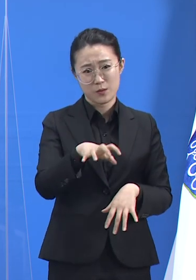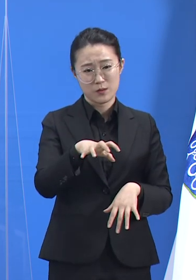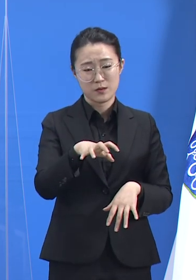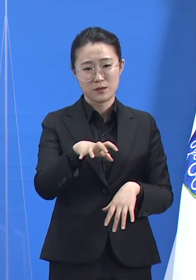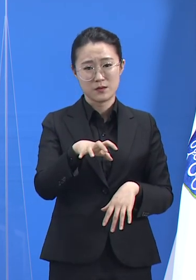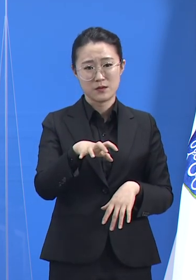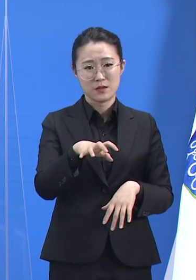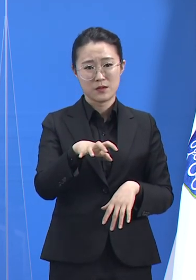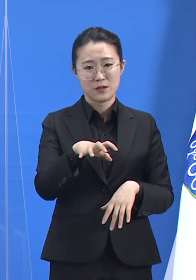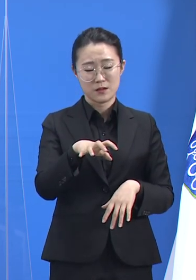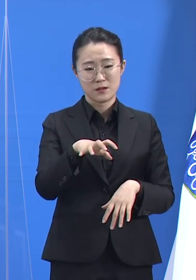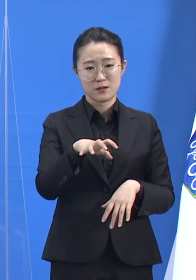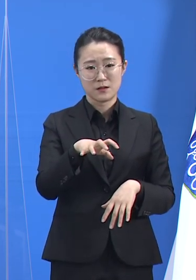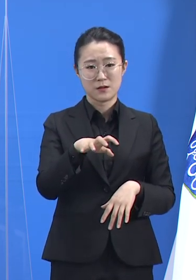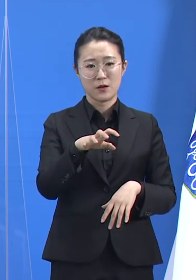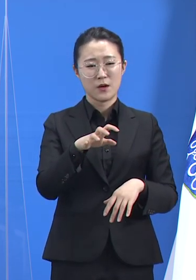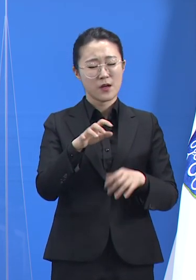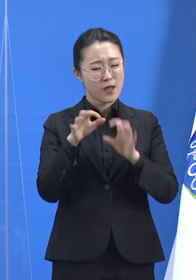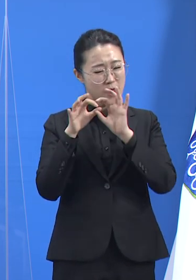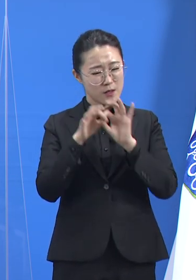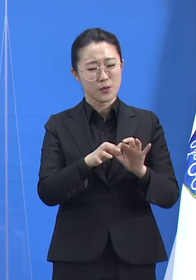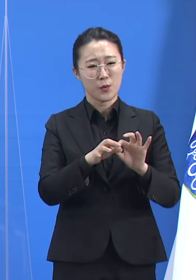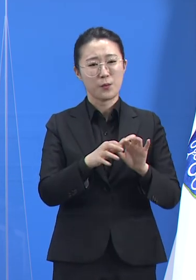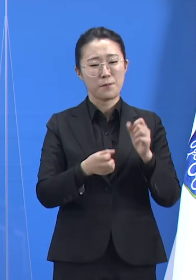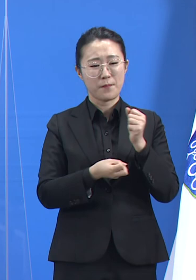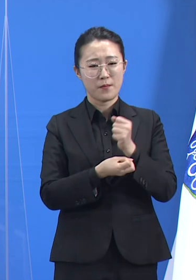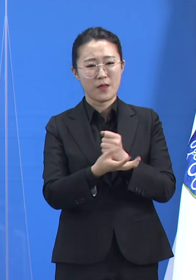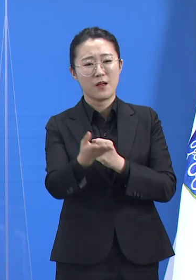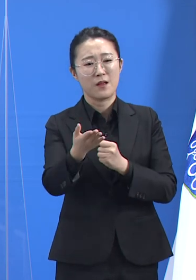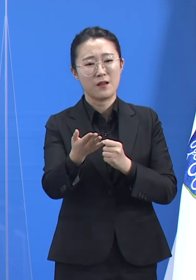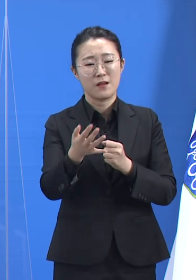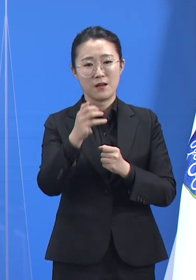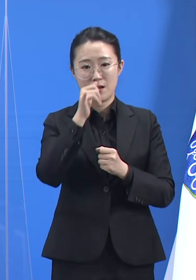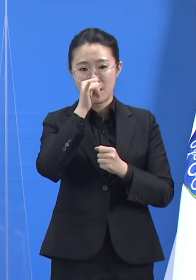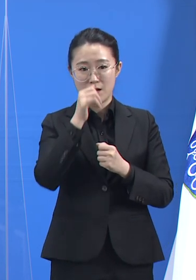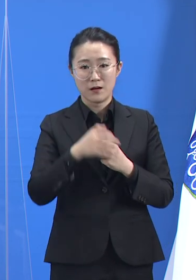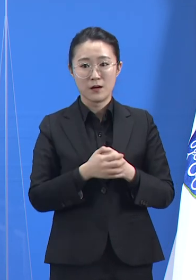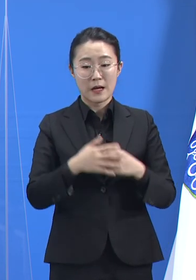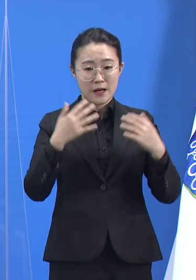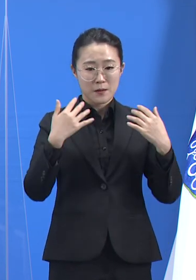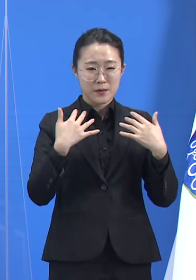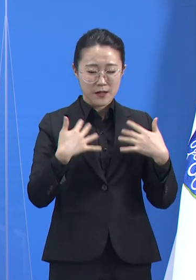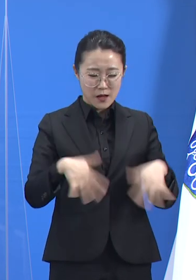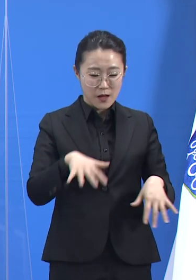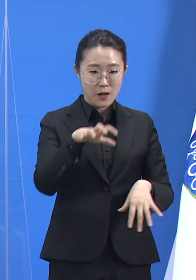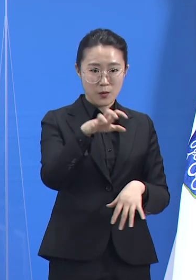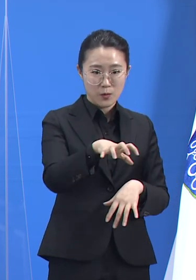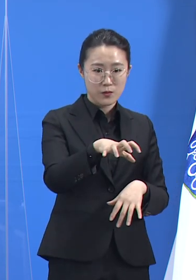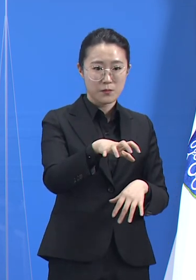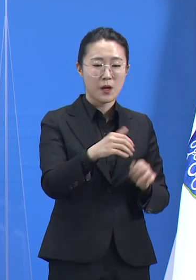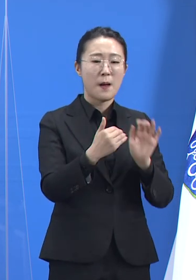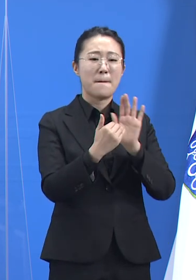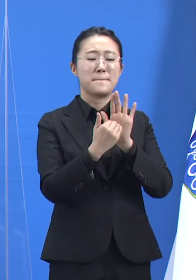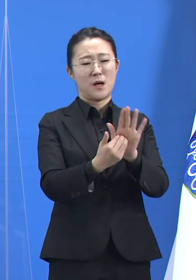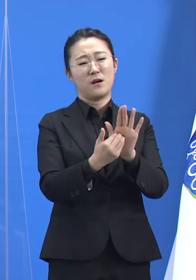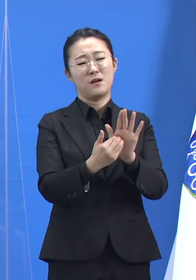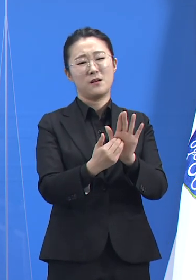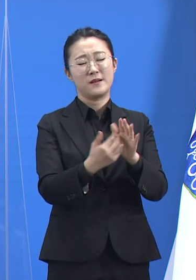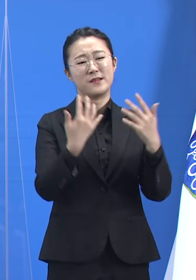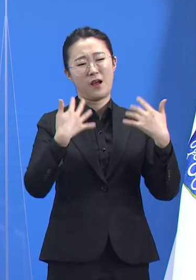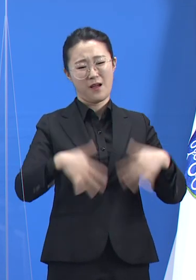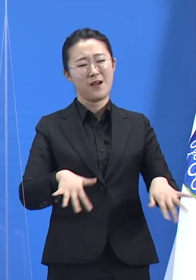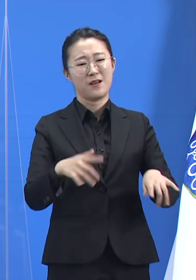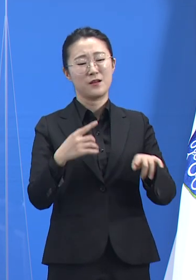취약한 노동환경은 대체로 방역에도 취약한 공간입니다. 돈은 당면한 위기대응적